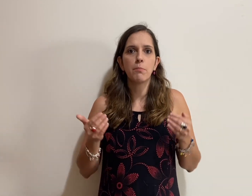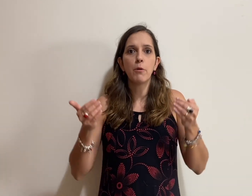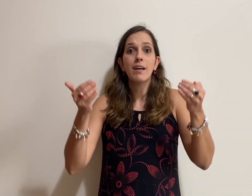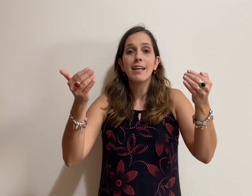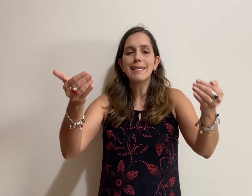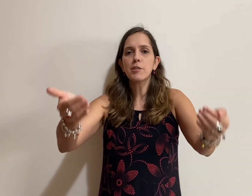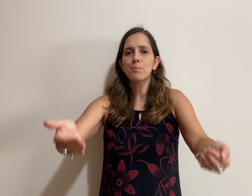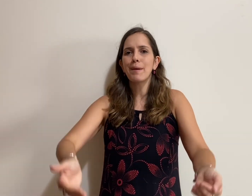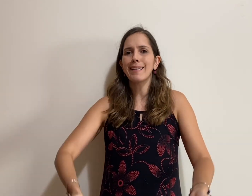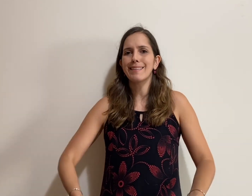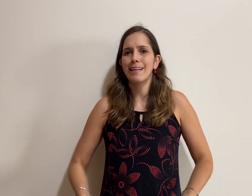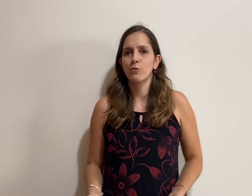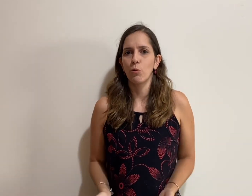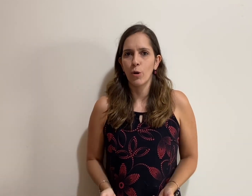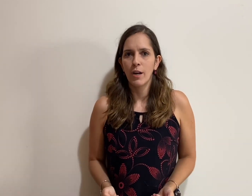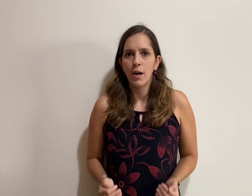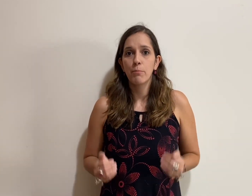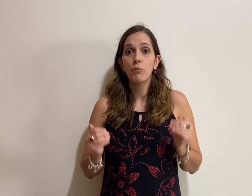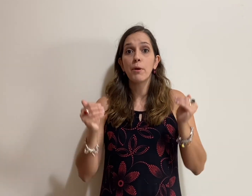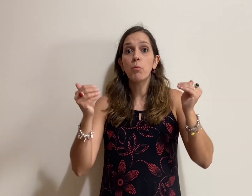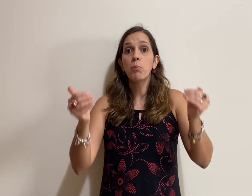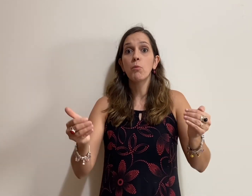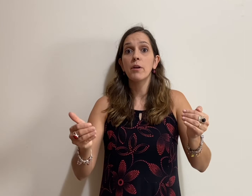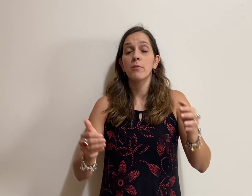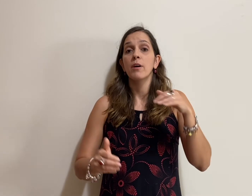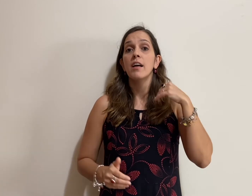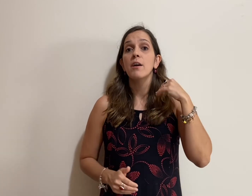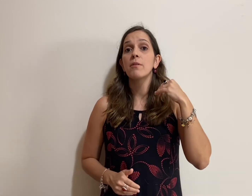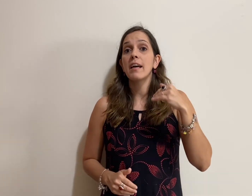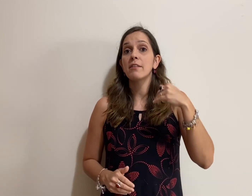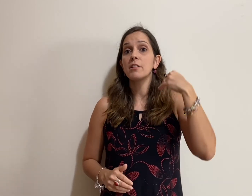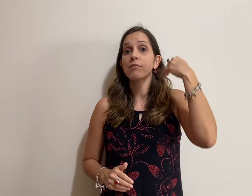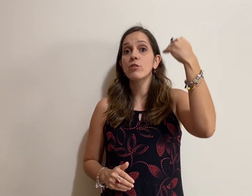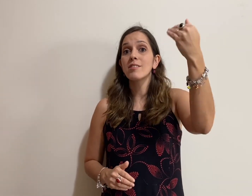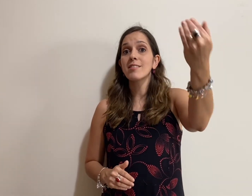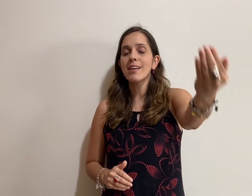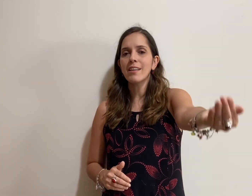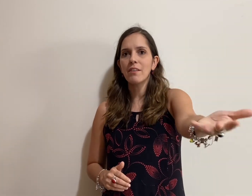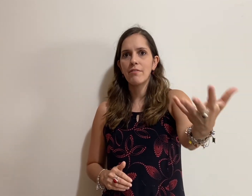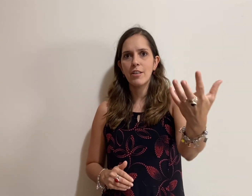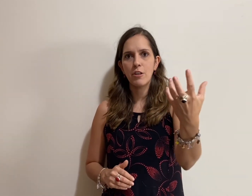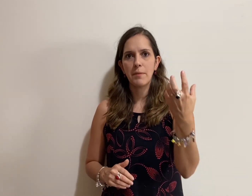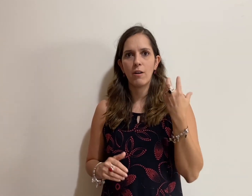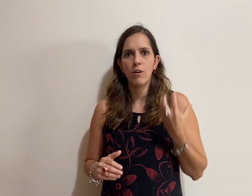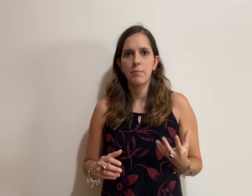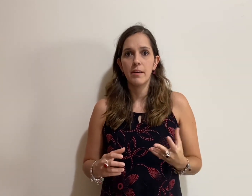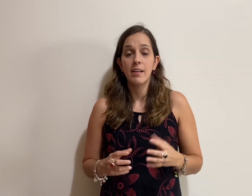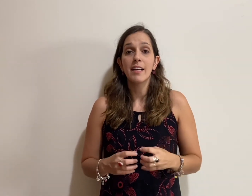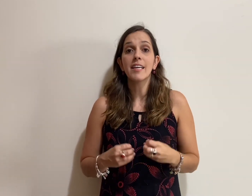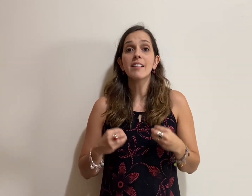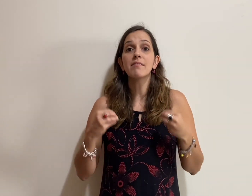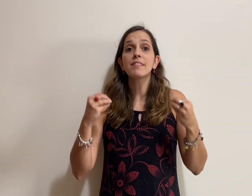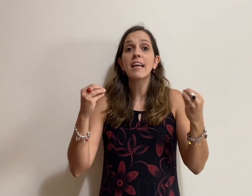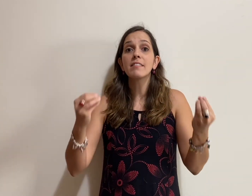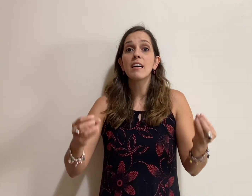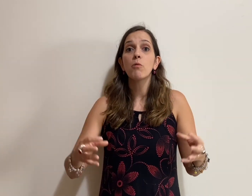meu espectador, para o meu público. Eu quero que você que veja a minha obra, entenda o